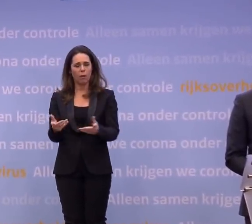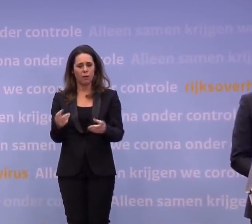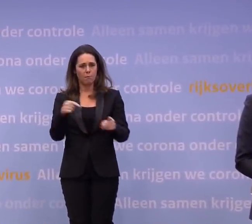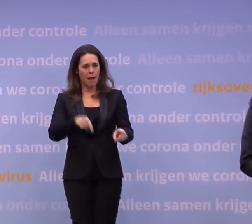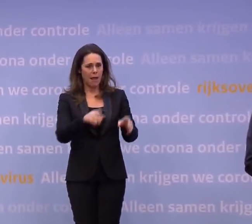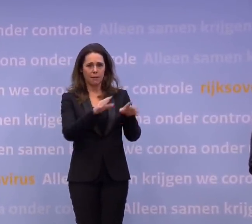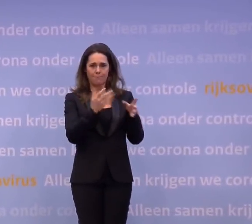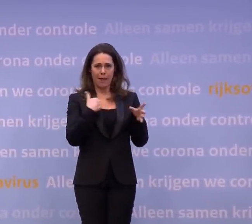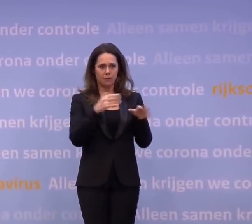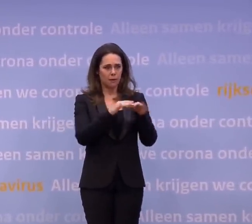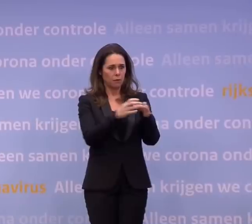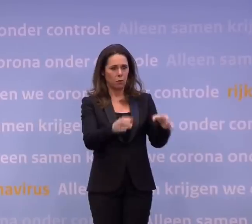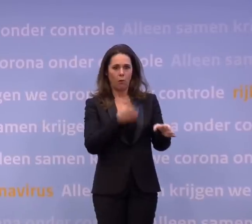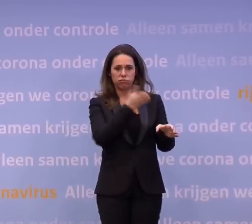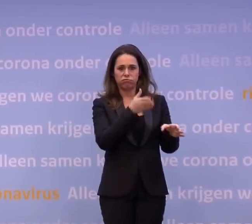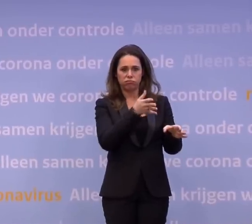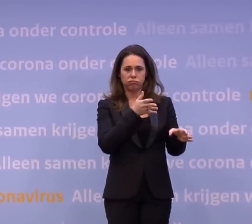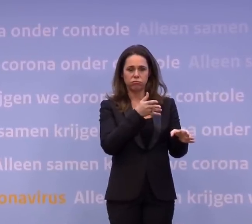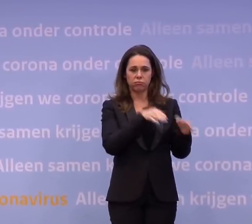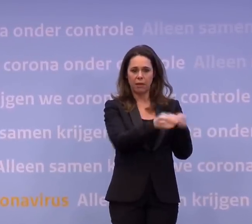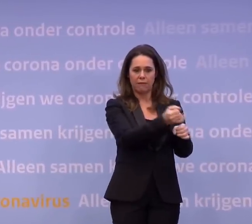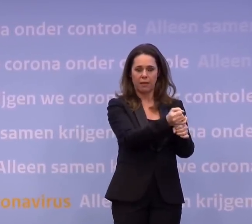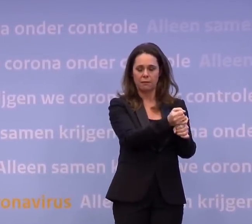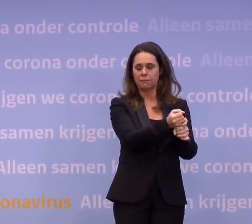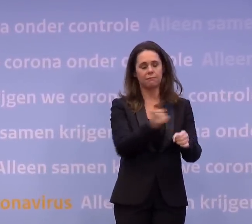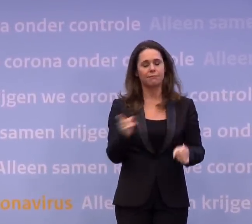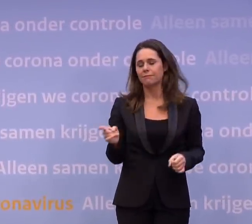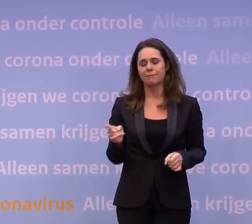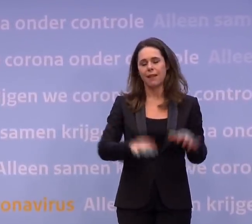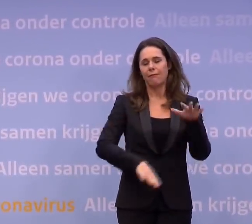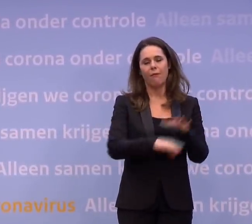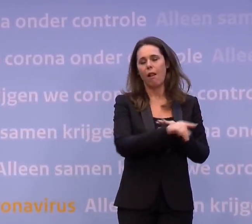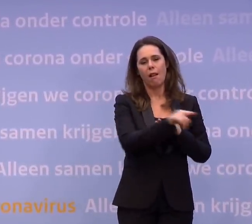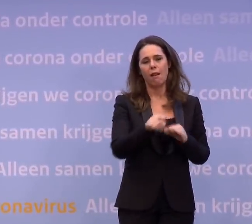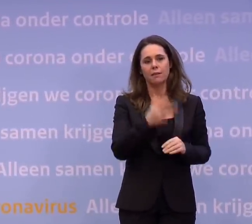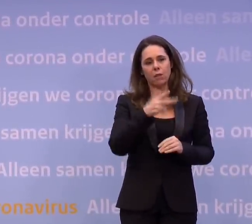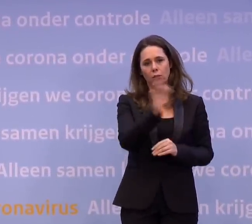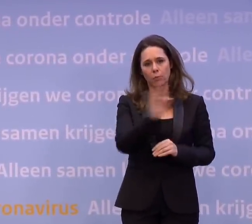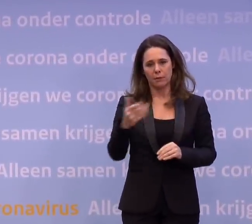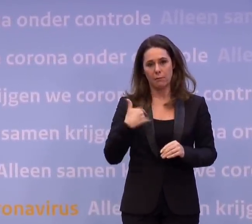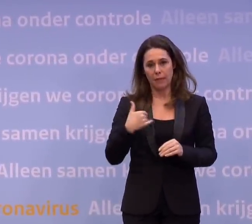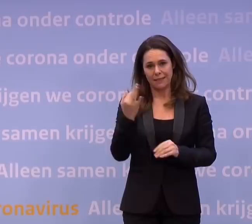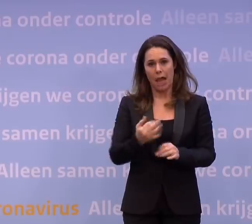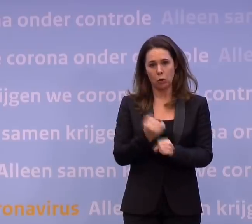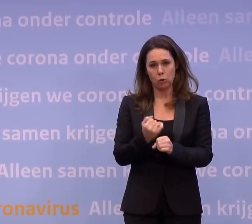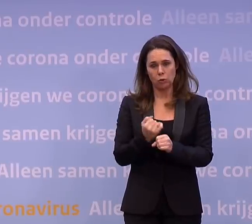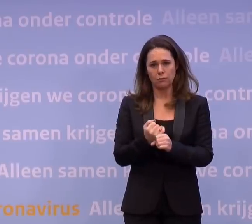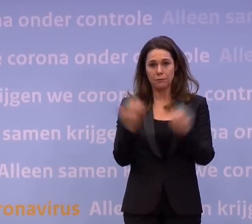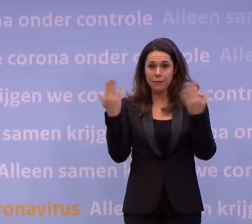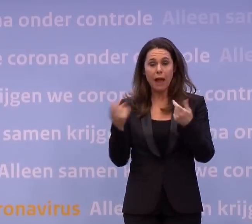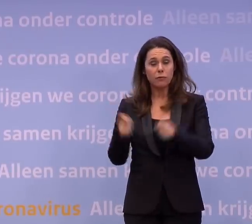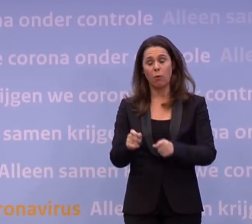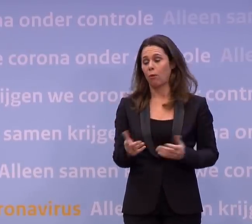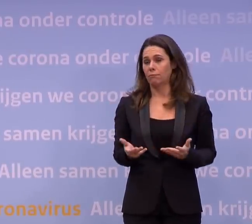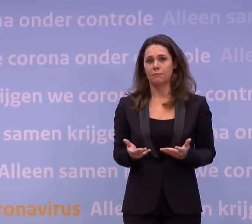Kantoor zitten niet vol. 80 procent van de mensen die thuis kan werken, werkt thuis. Tot 80 procent. En de avondklok heeft absoluut zin. Je moet het alleen niet als een,